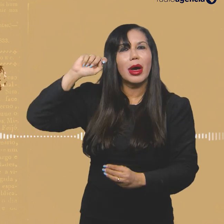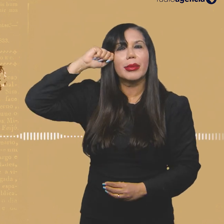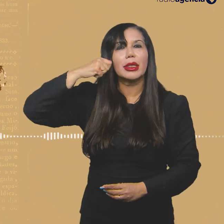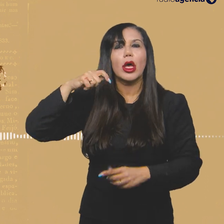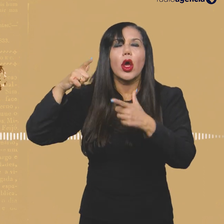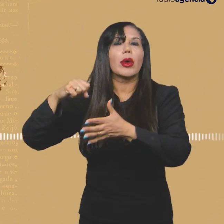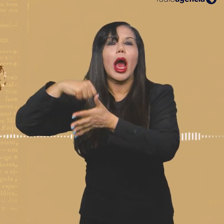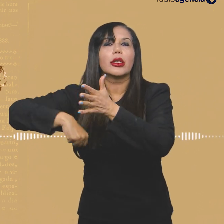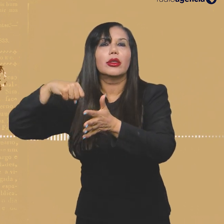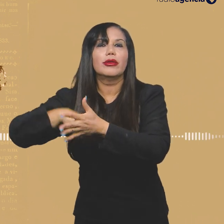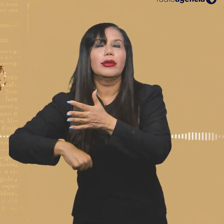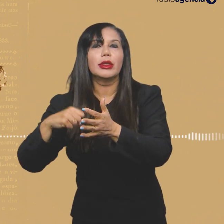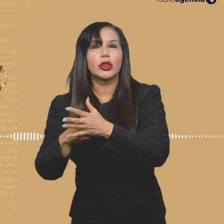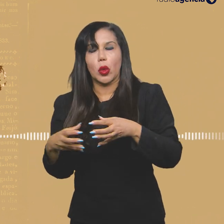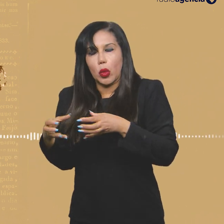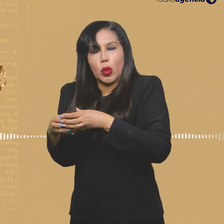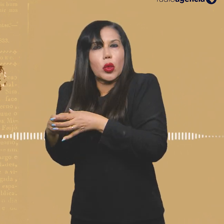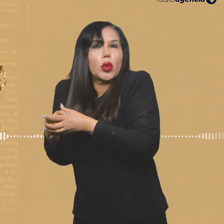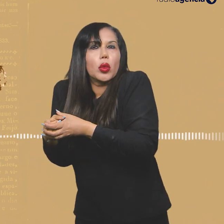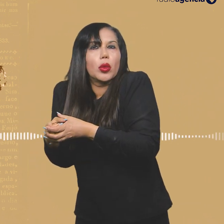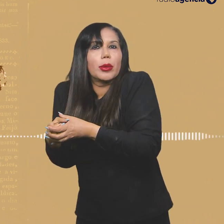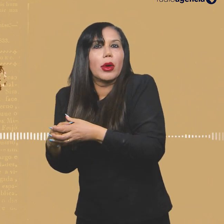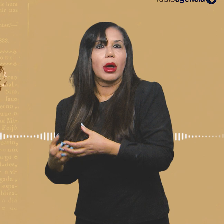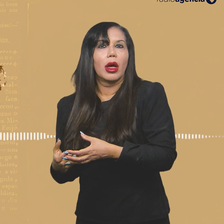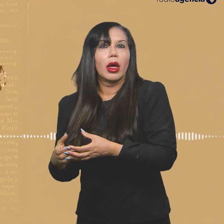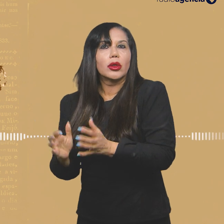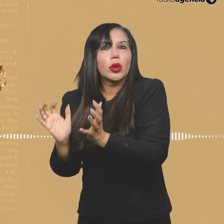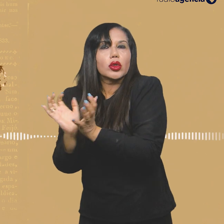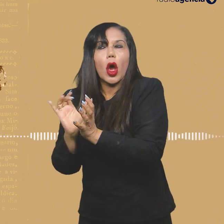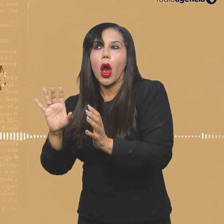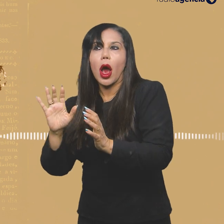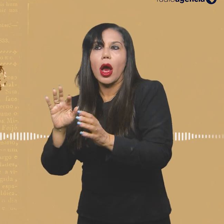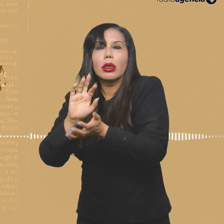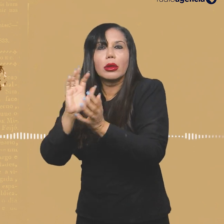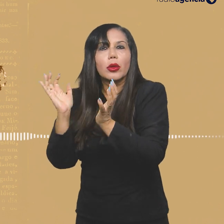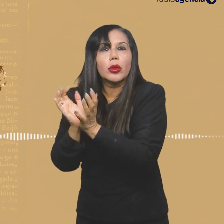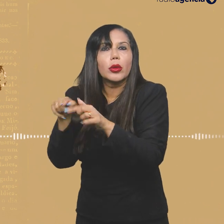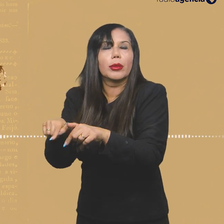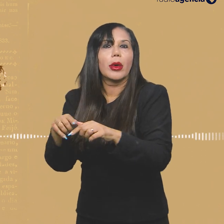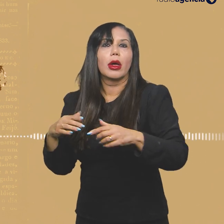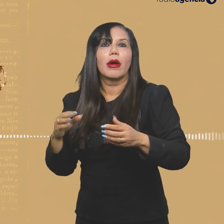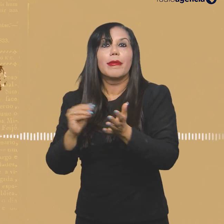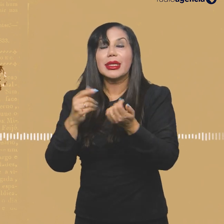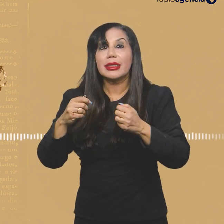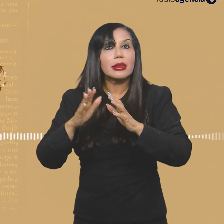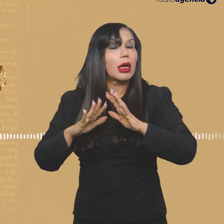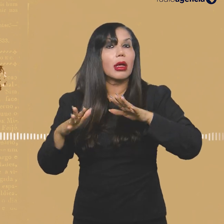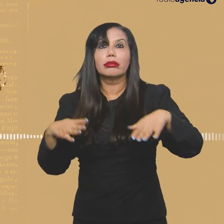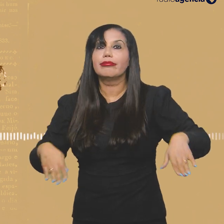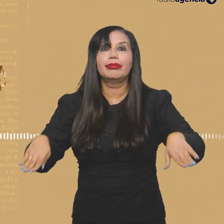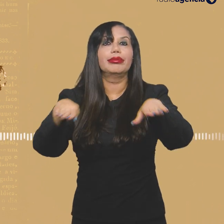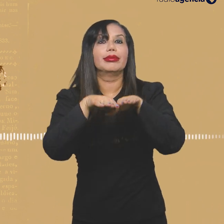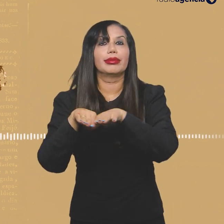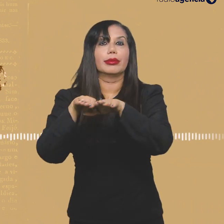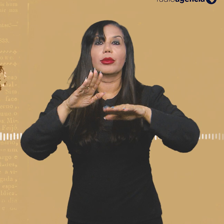lugar da Alma Preta é um lugar ativista fechado e o lugar de determinado canal é um lugar universal e profissional?